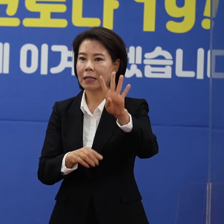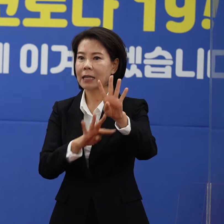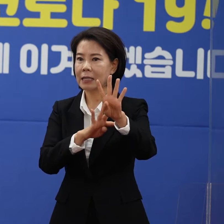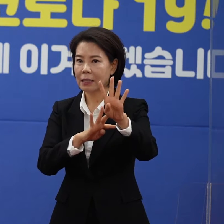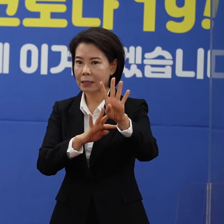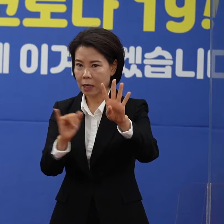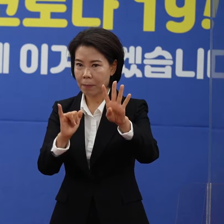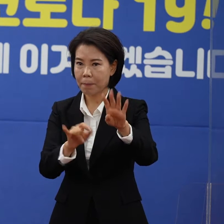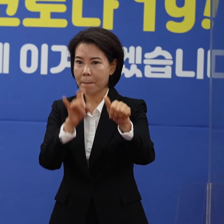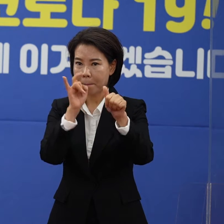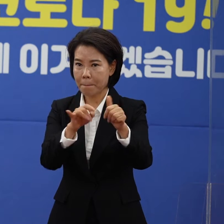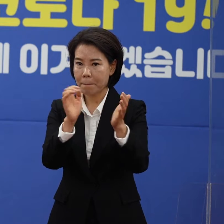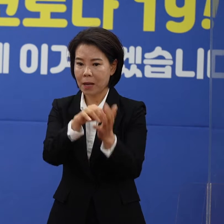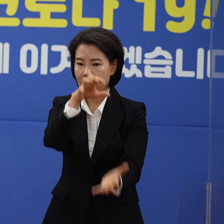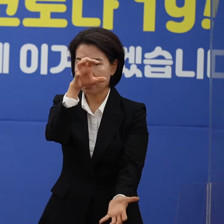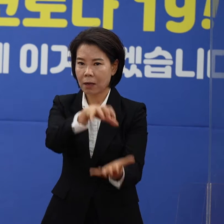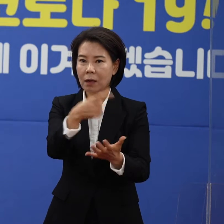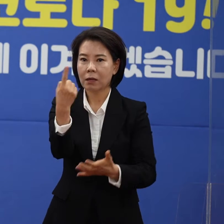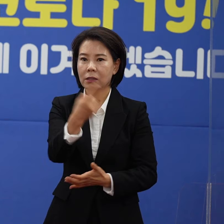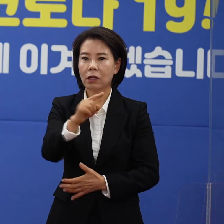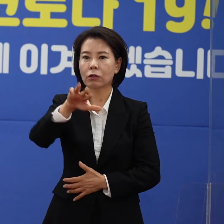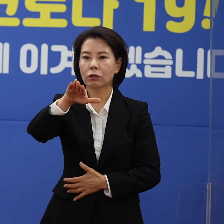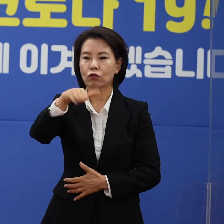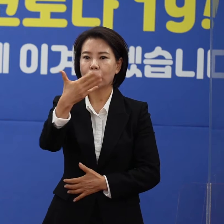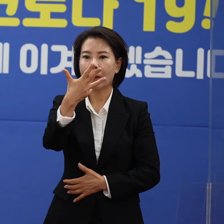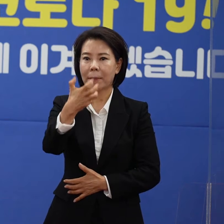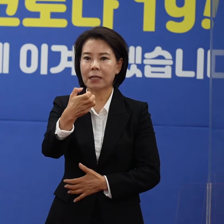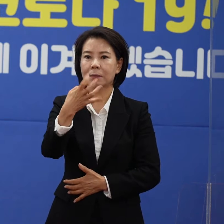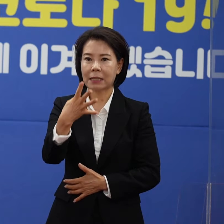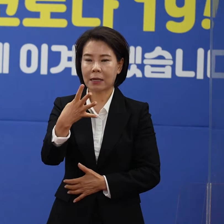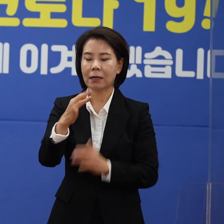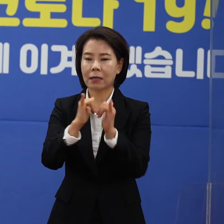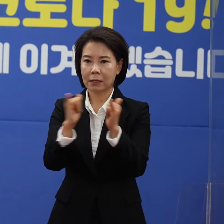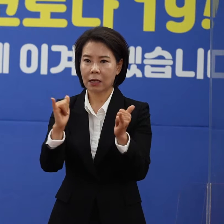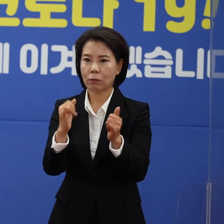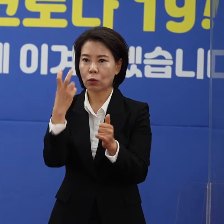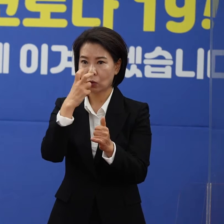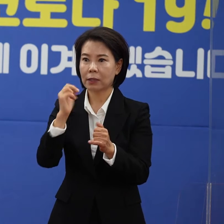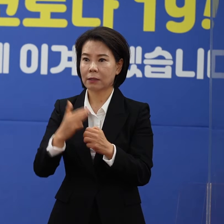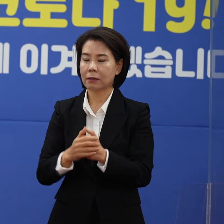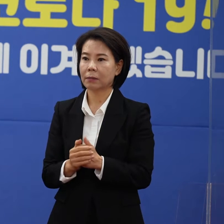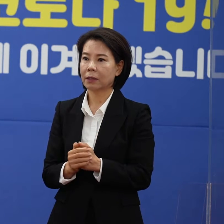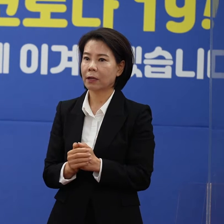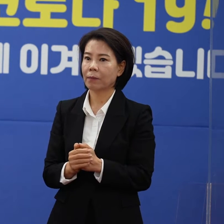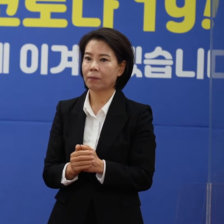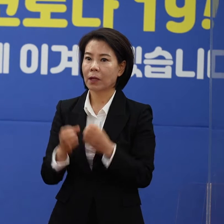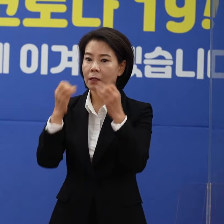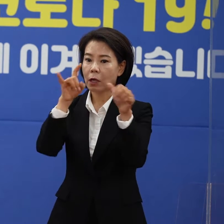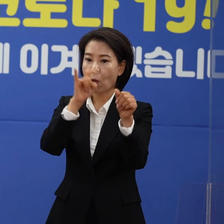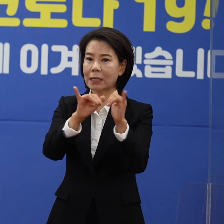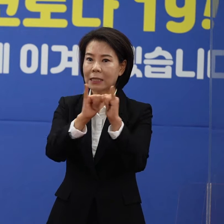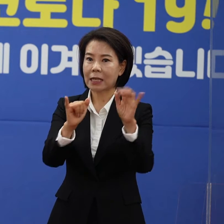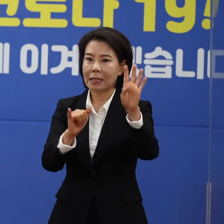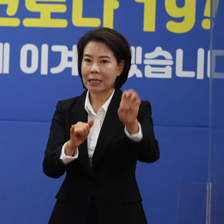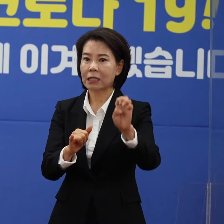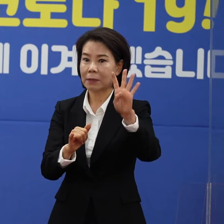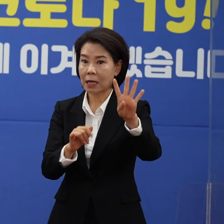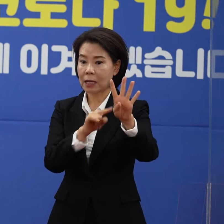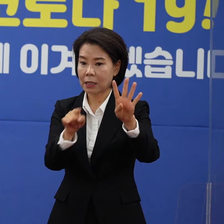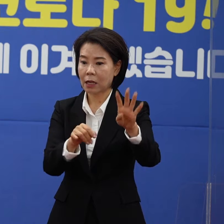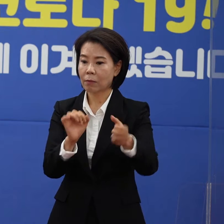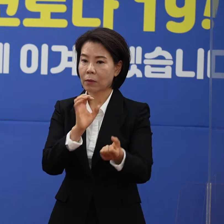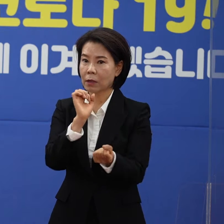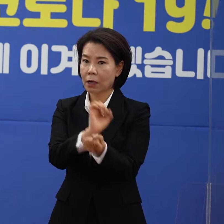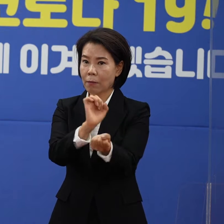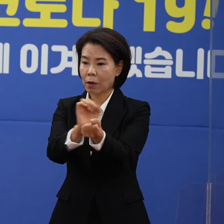확진됨에 따라 누적 확진자 수는 1,984명으로 집계되었습니다. 신규 확진자 44명의 감염